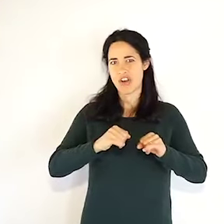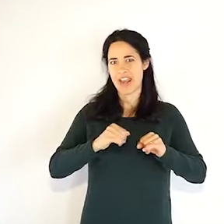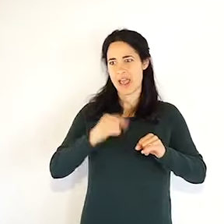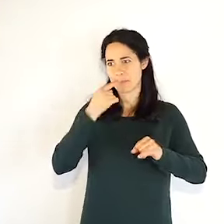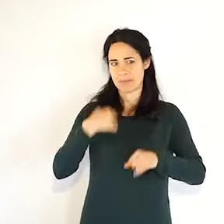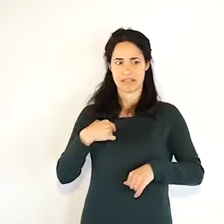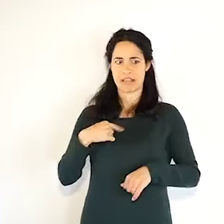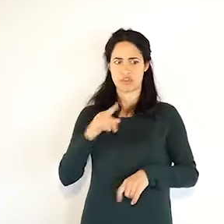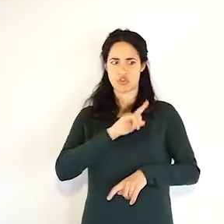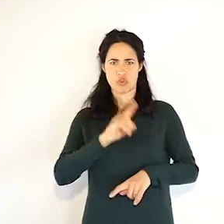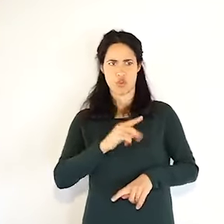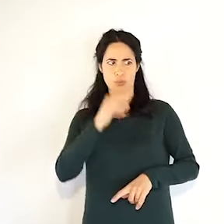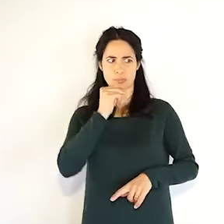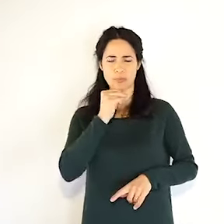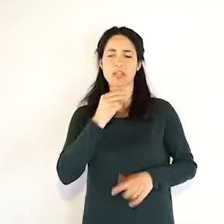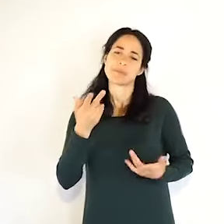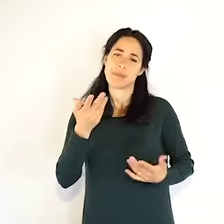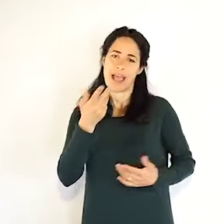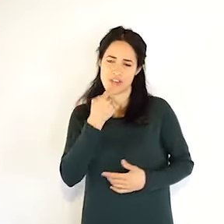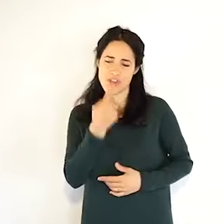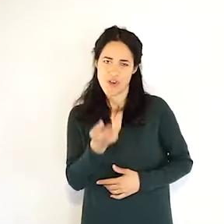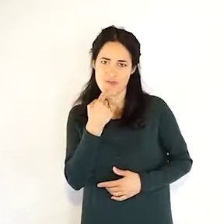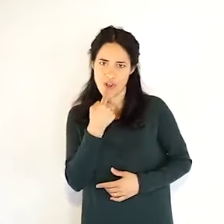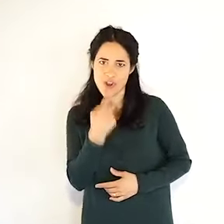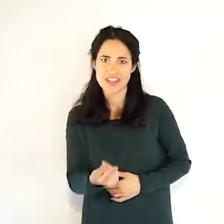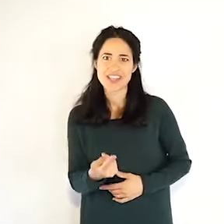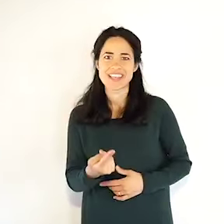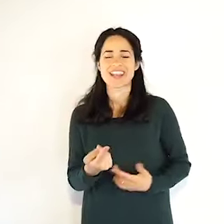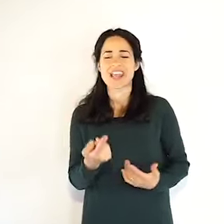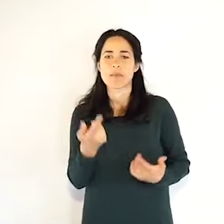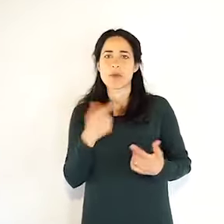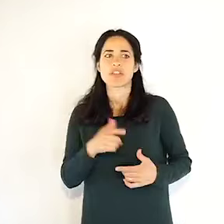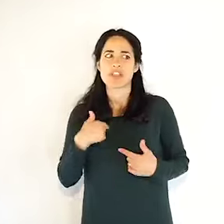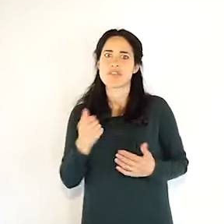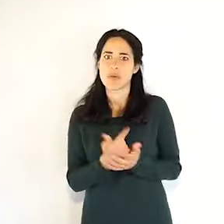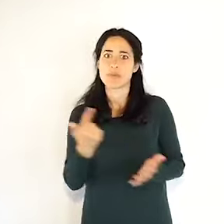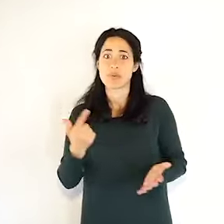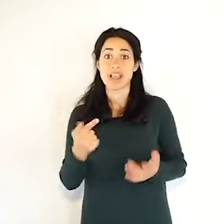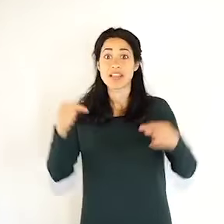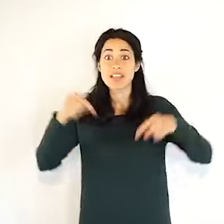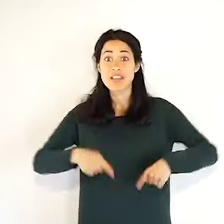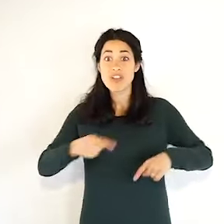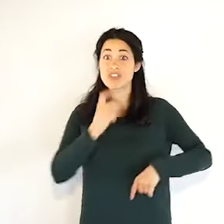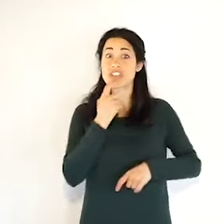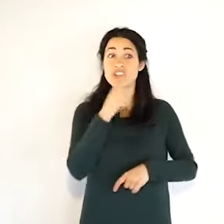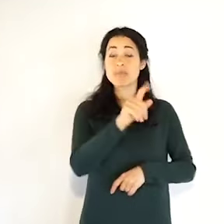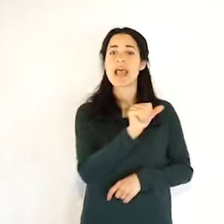oggi ne sono stati ricoverati 5, queste sono tutte notizie che io vi do,